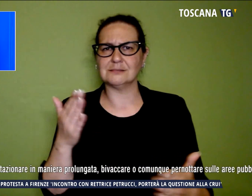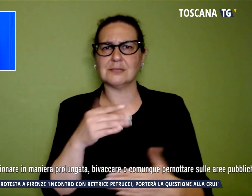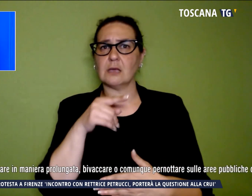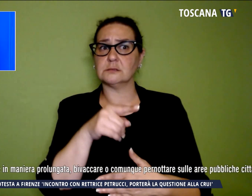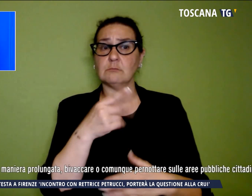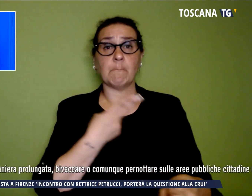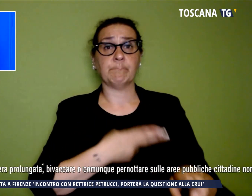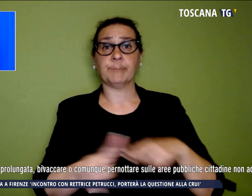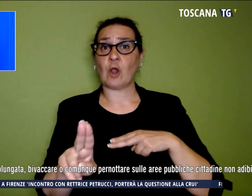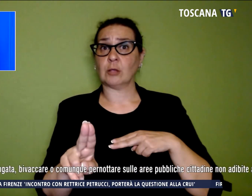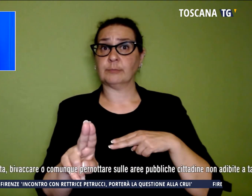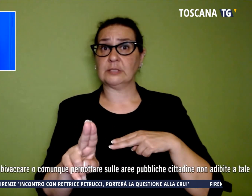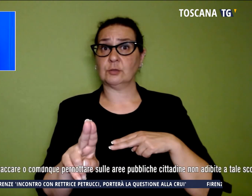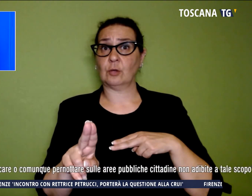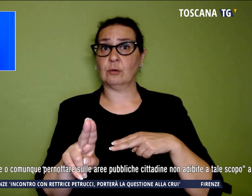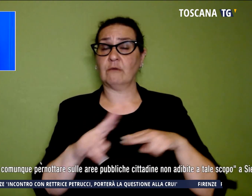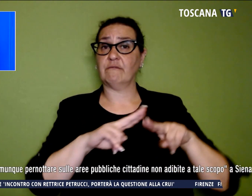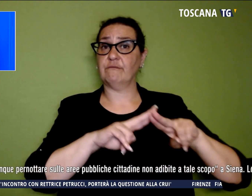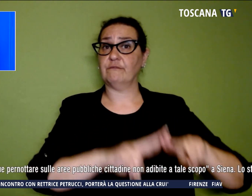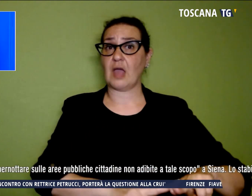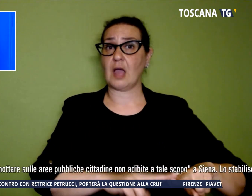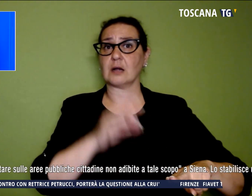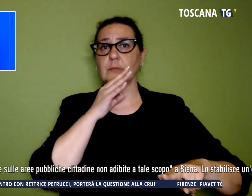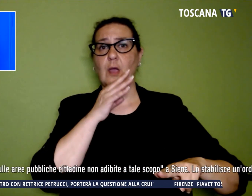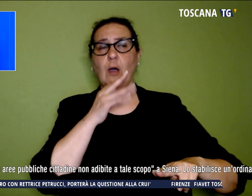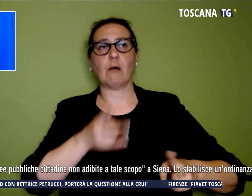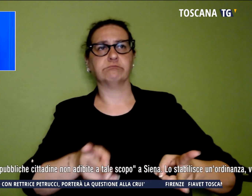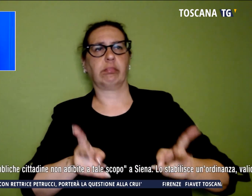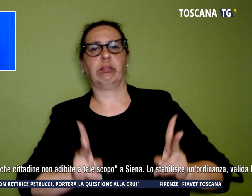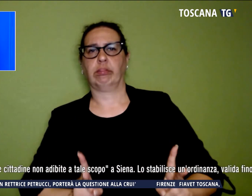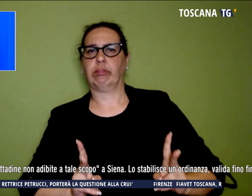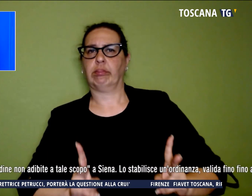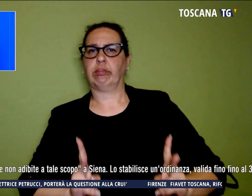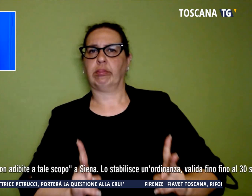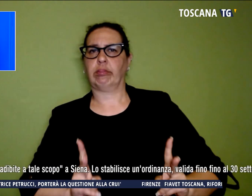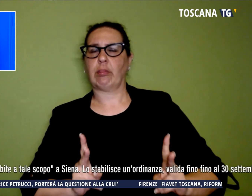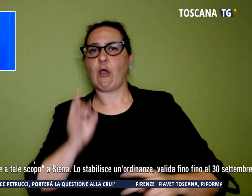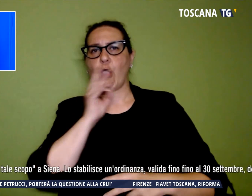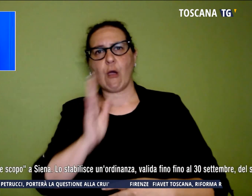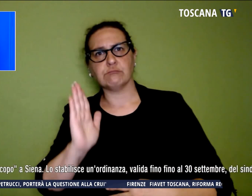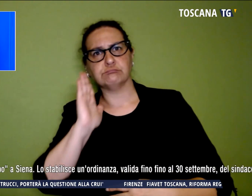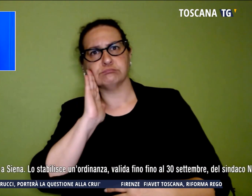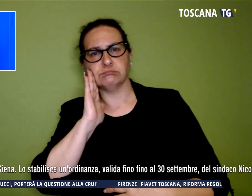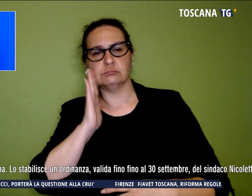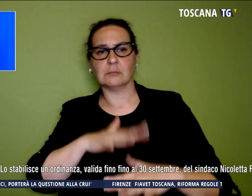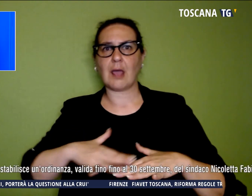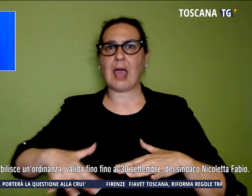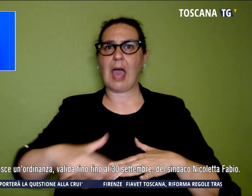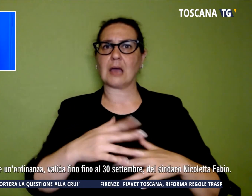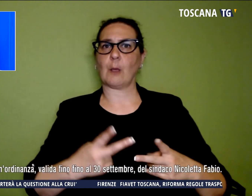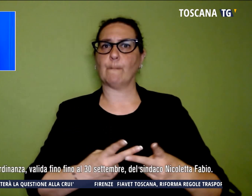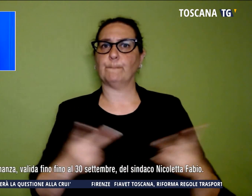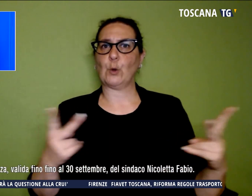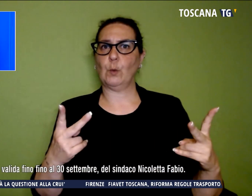bivaccare o comunque pernottare sulle aree pubbliche cittadine non adibite a tale